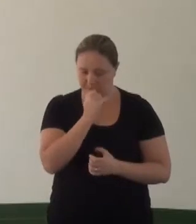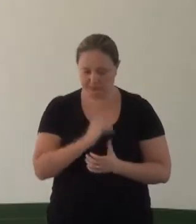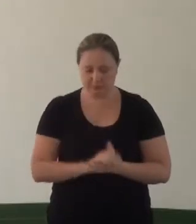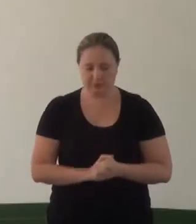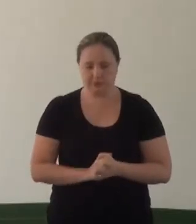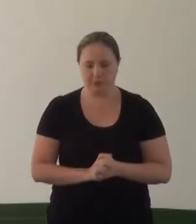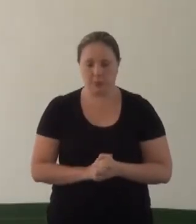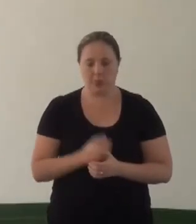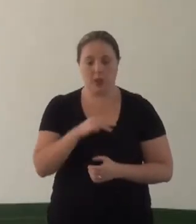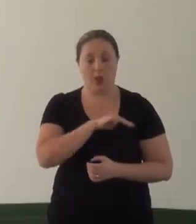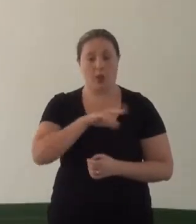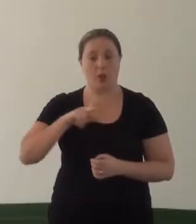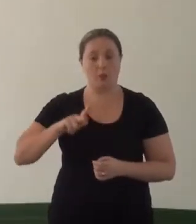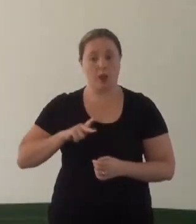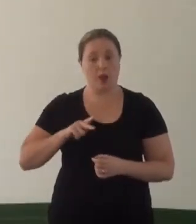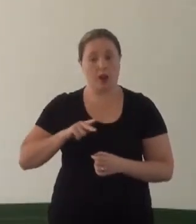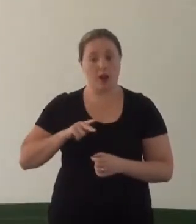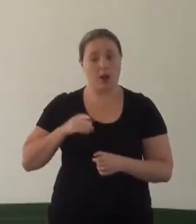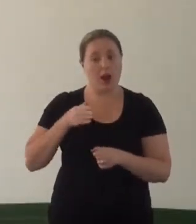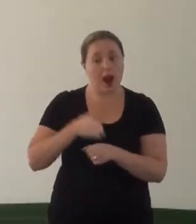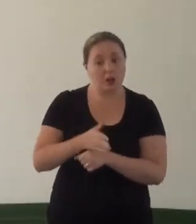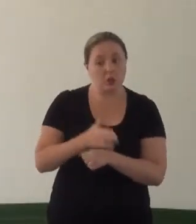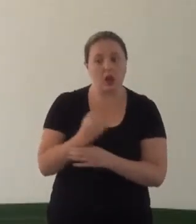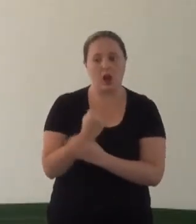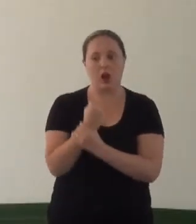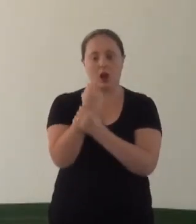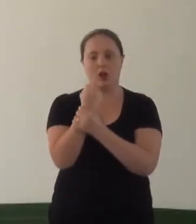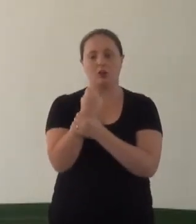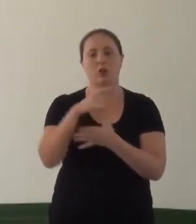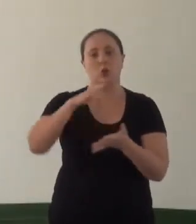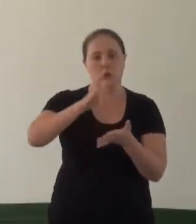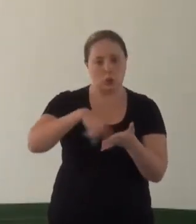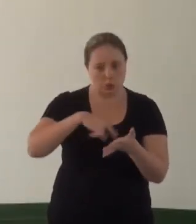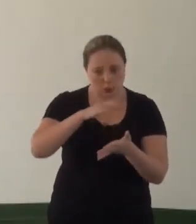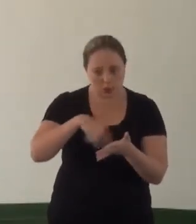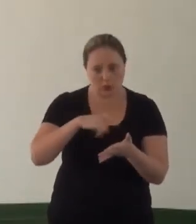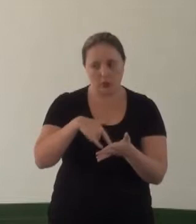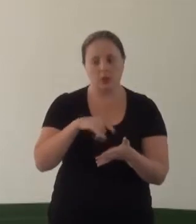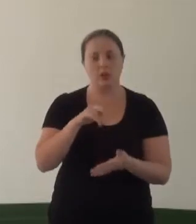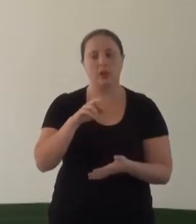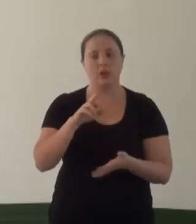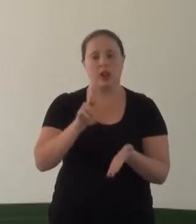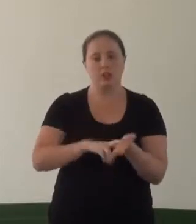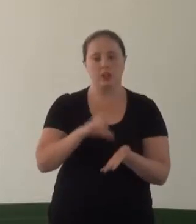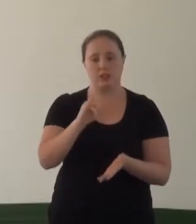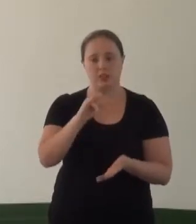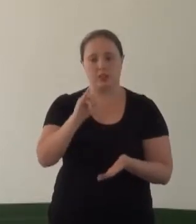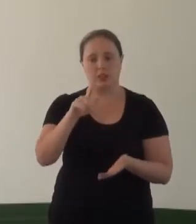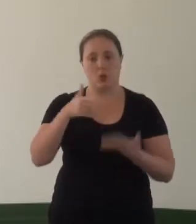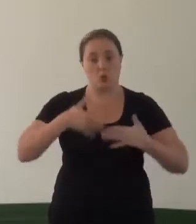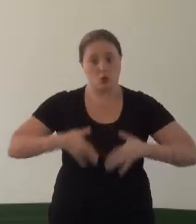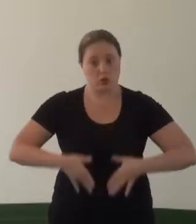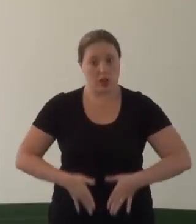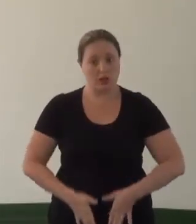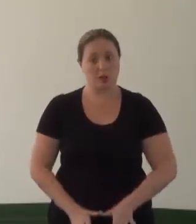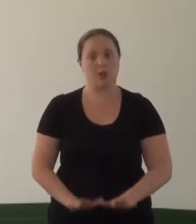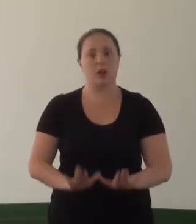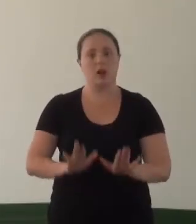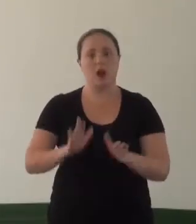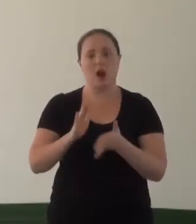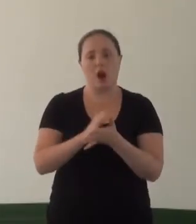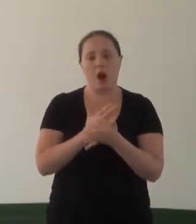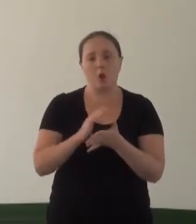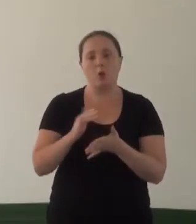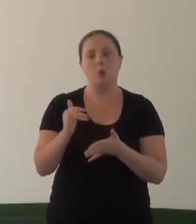O MP é atuar no sentido de garantir a obtenção de documentos, especialmente o registro civil de nascimento. Algumas